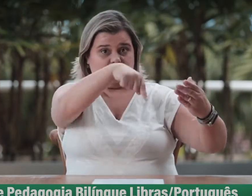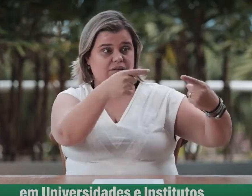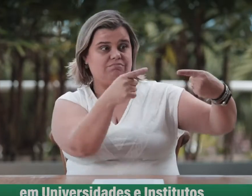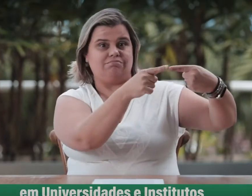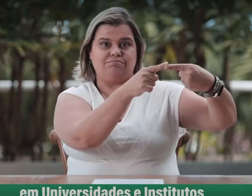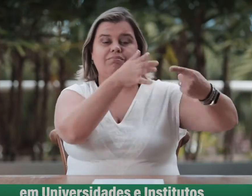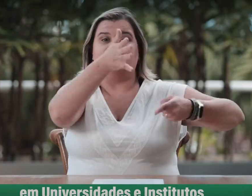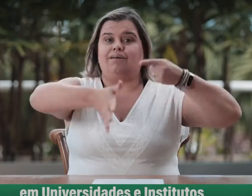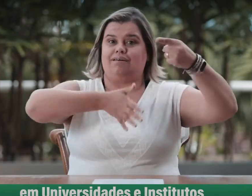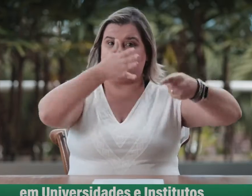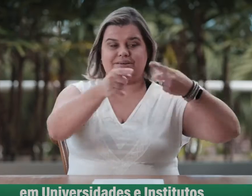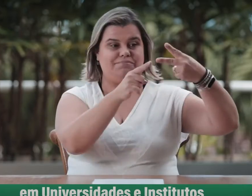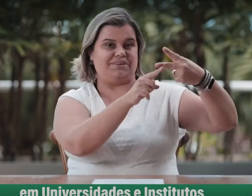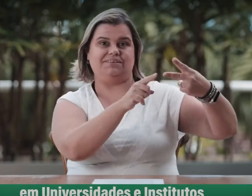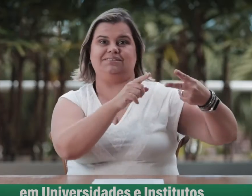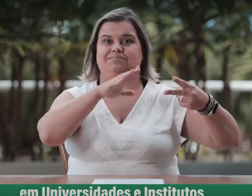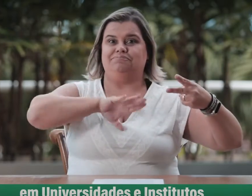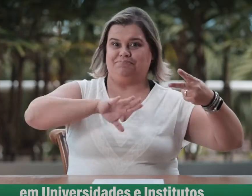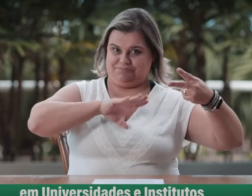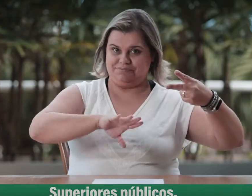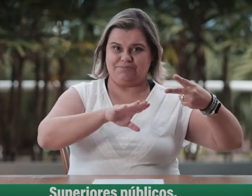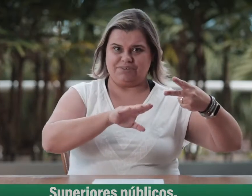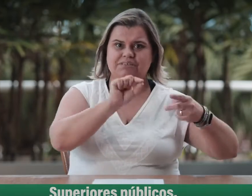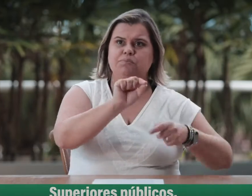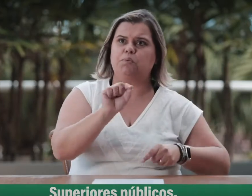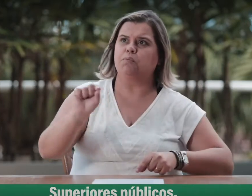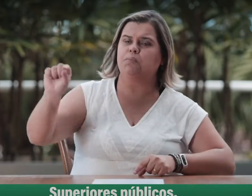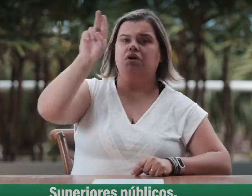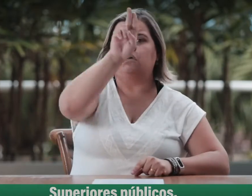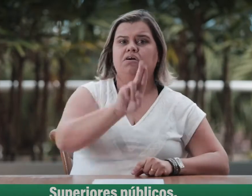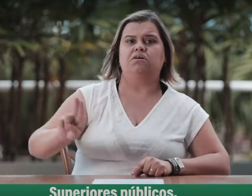em universidades e institutos superiores públicos.